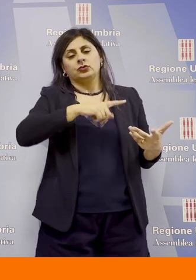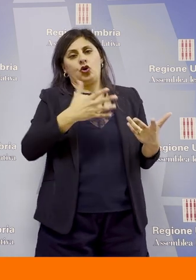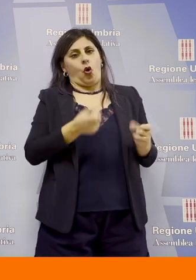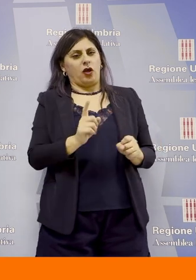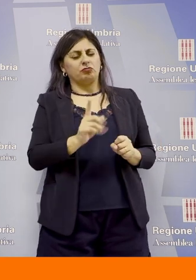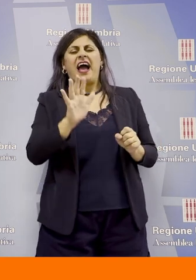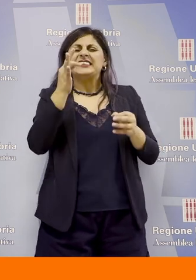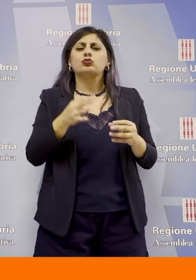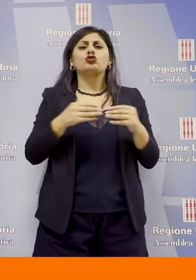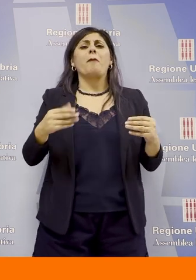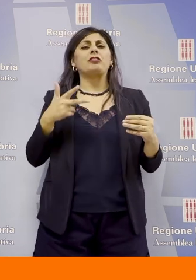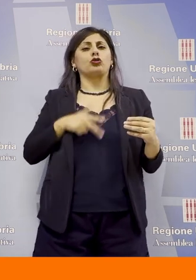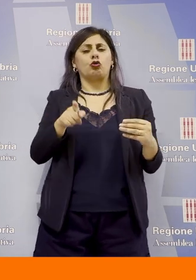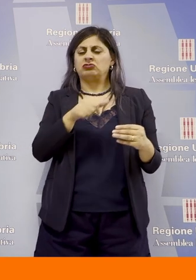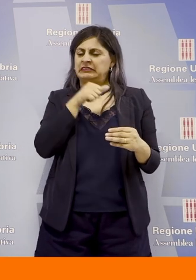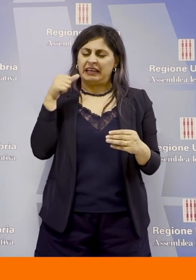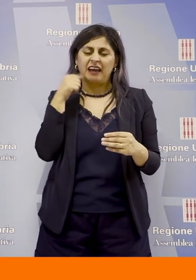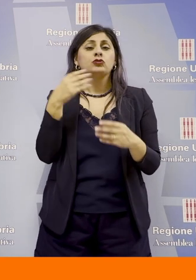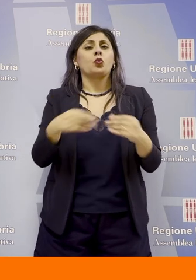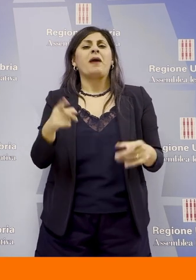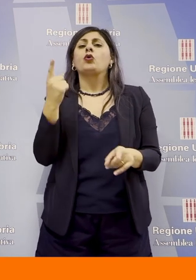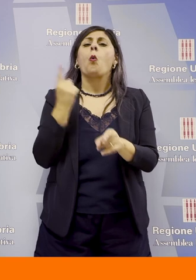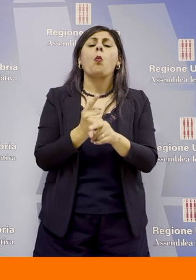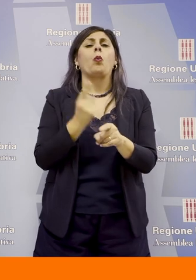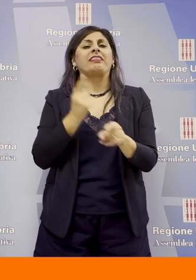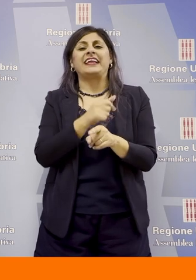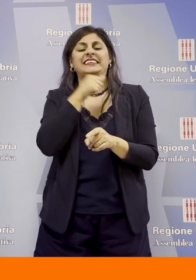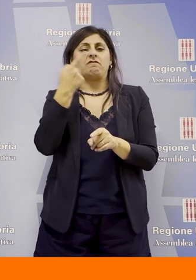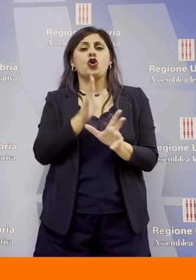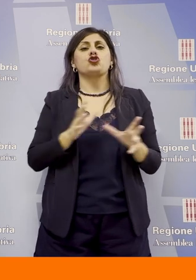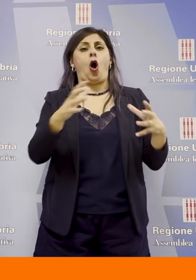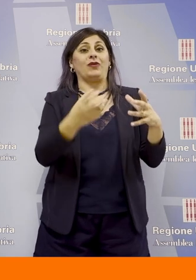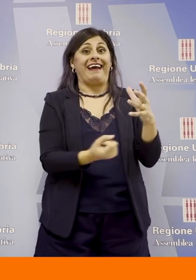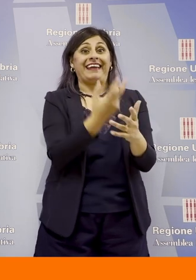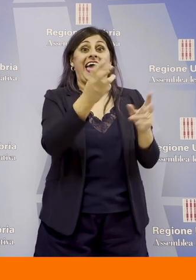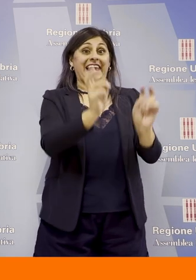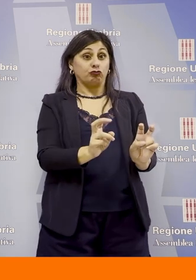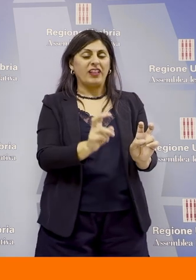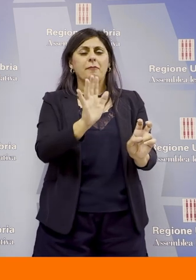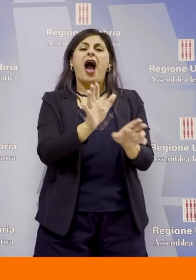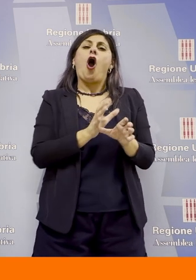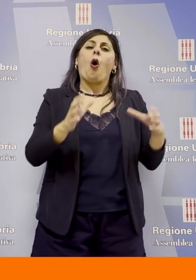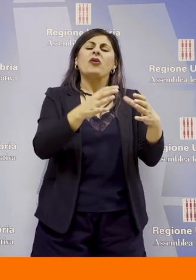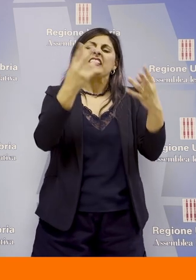sicuramente è uno strumento sociale uno strumento utile a creare quella comunità non solo energetica ma comunità di fatto